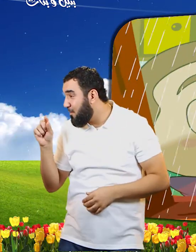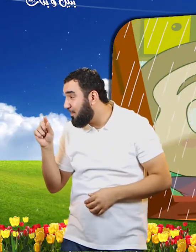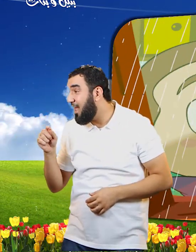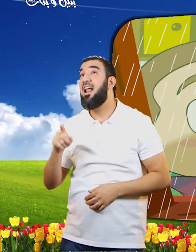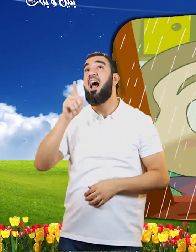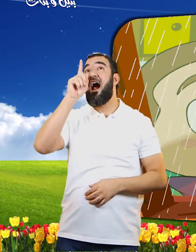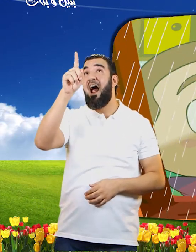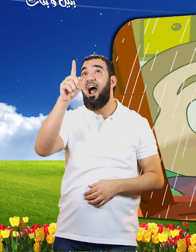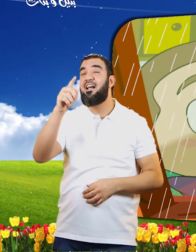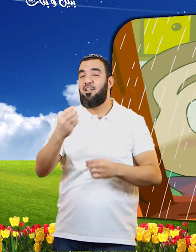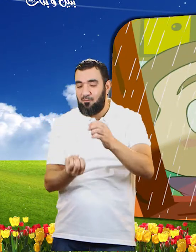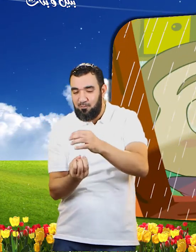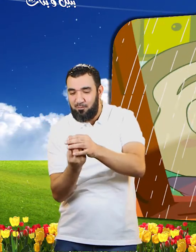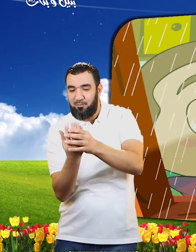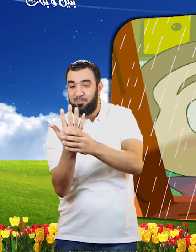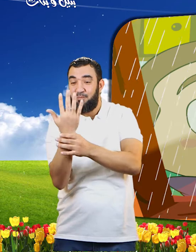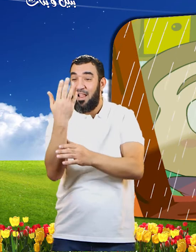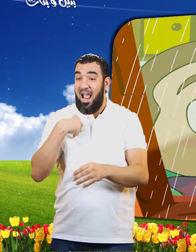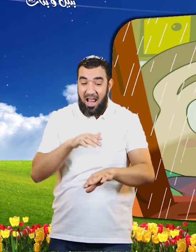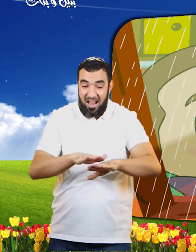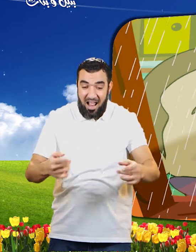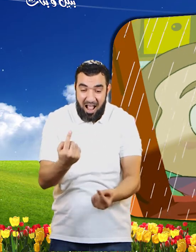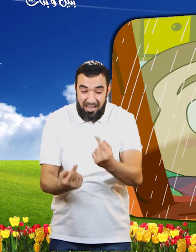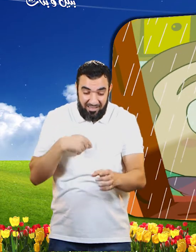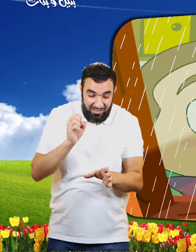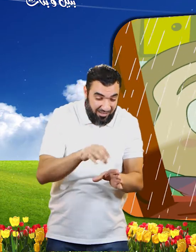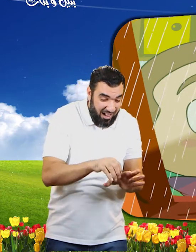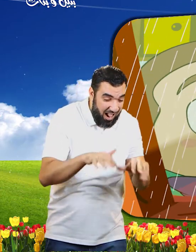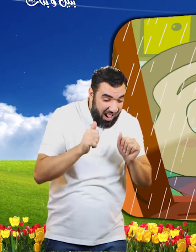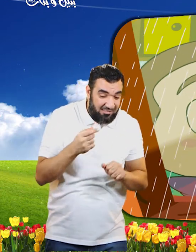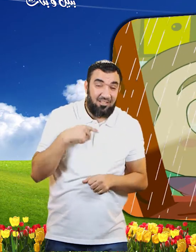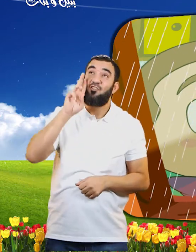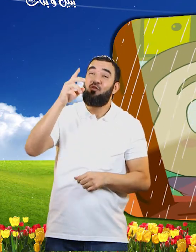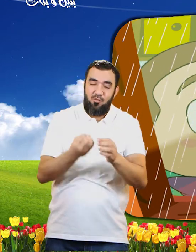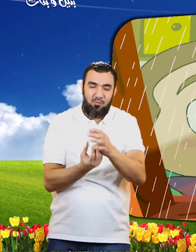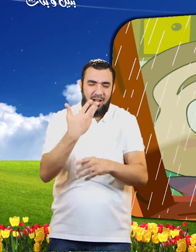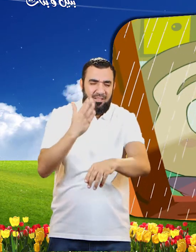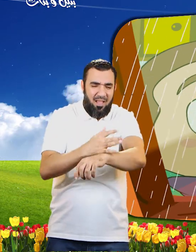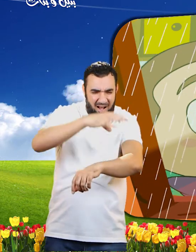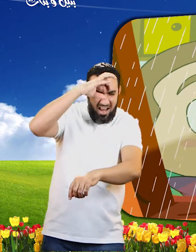سيروي الأزهار التي زرعتها في الحديقة ولم أتكلف على أريها